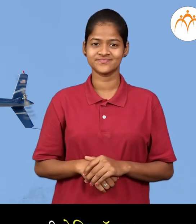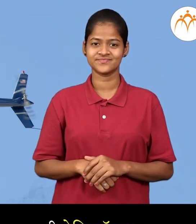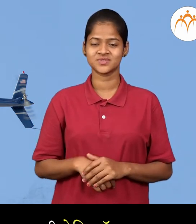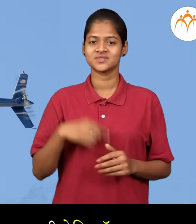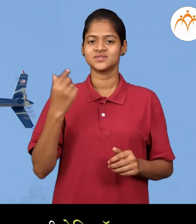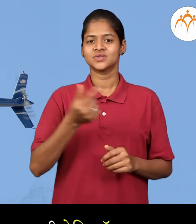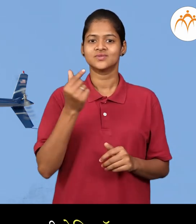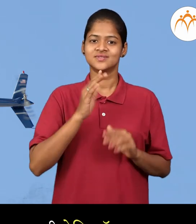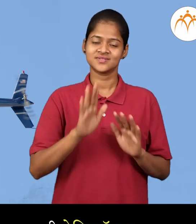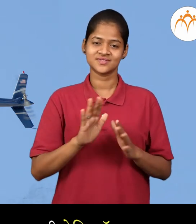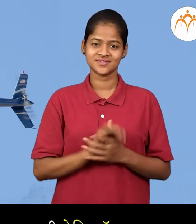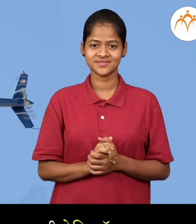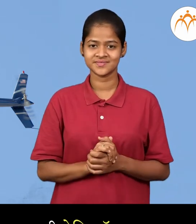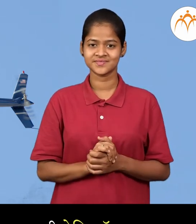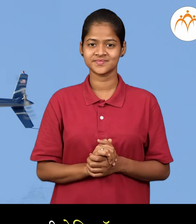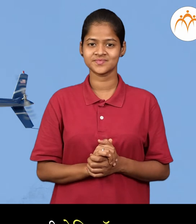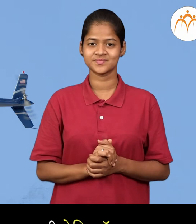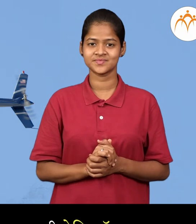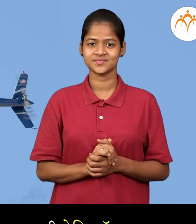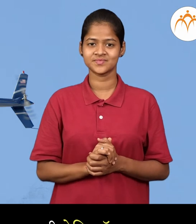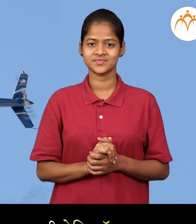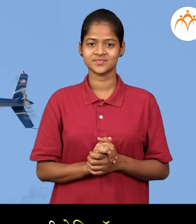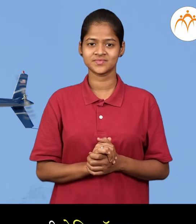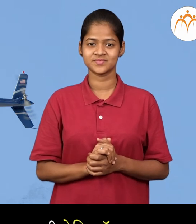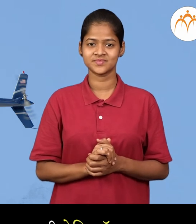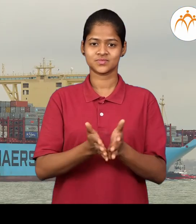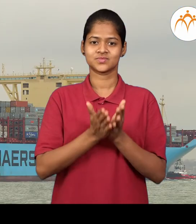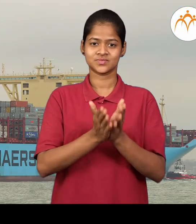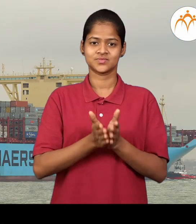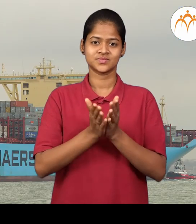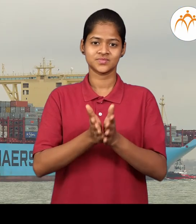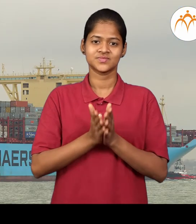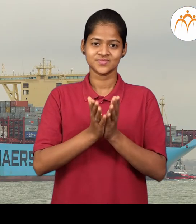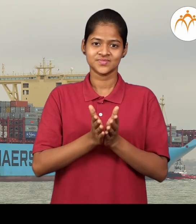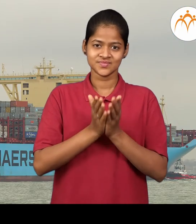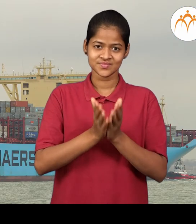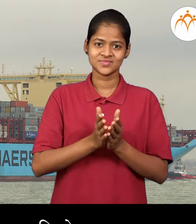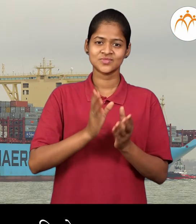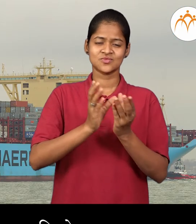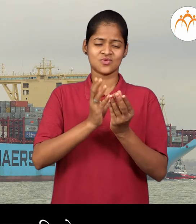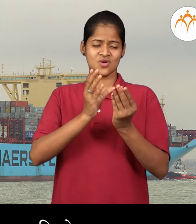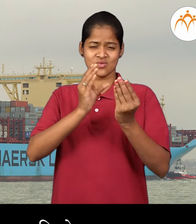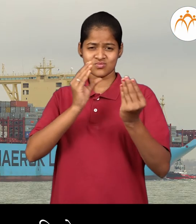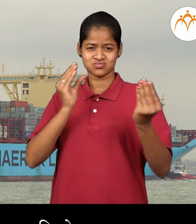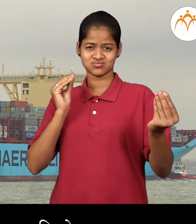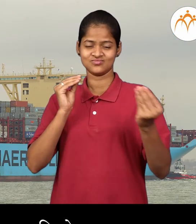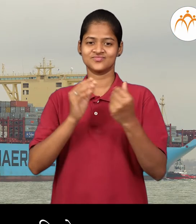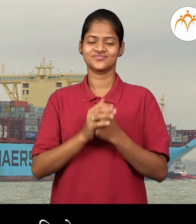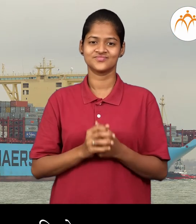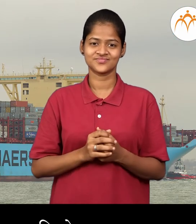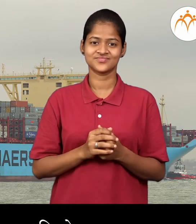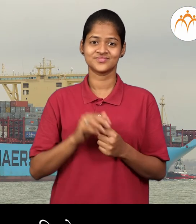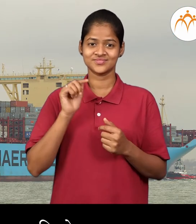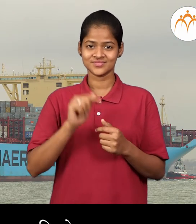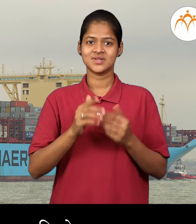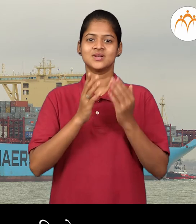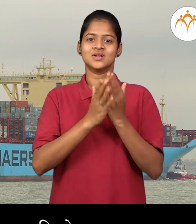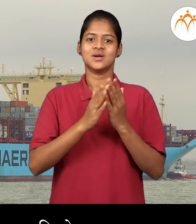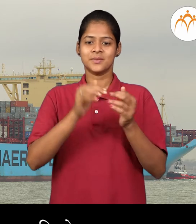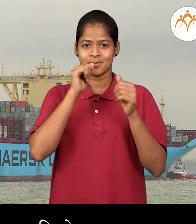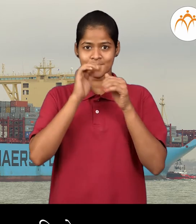हेलिकॉप्टर वा परताद जहाज, जहाज हे वाहन